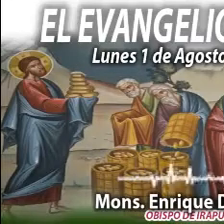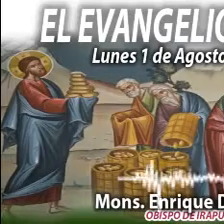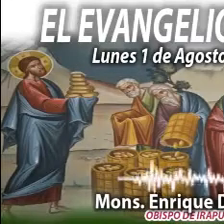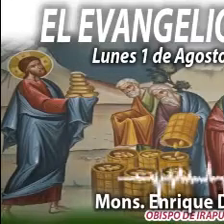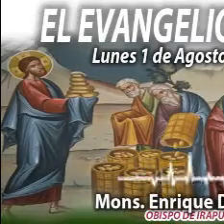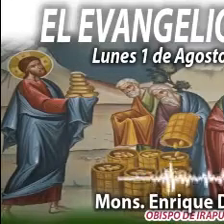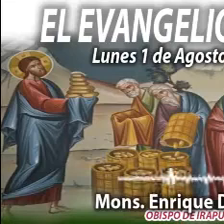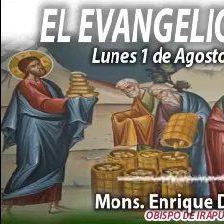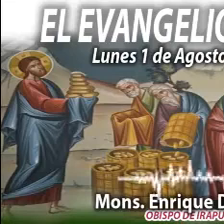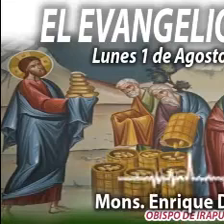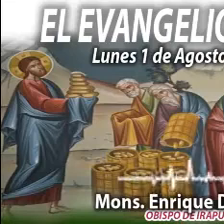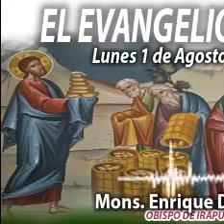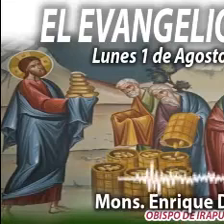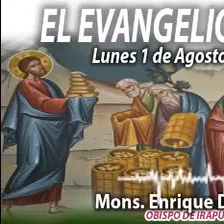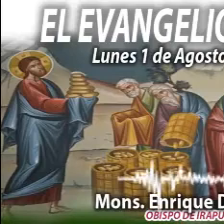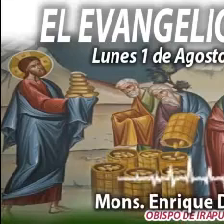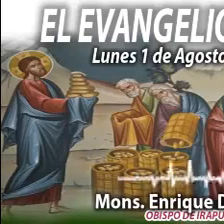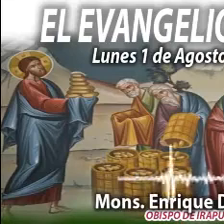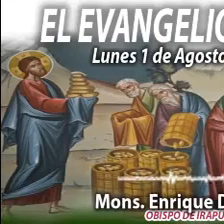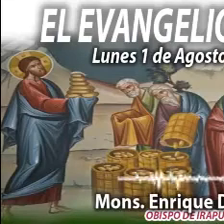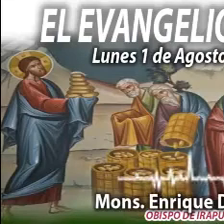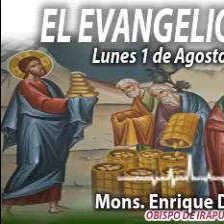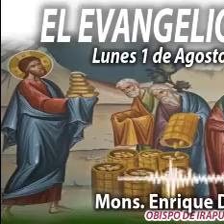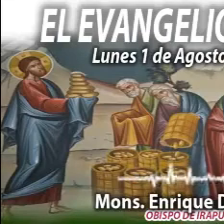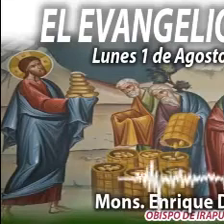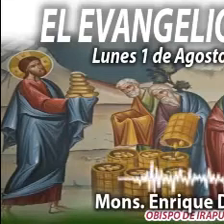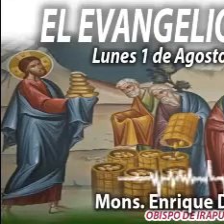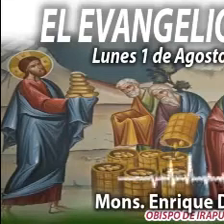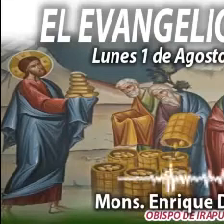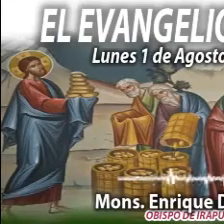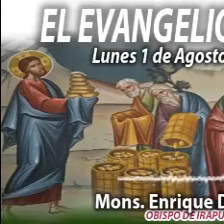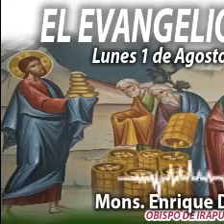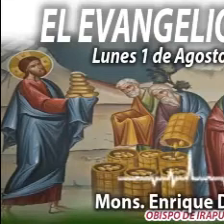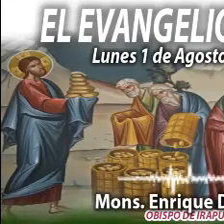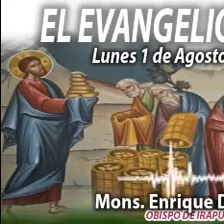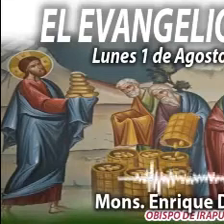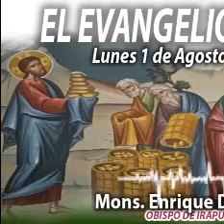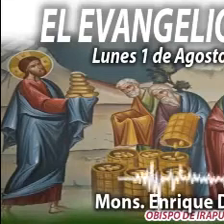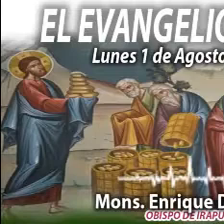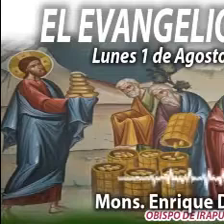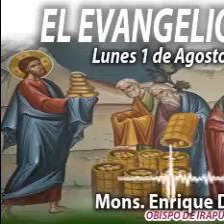fortalezcamos nuestra fe. Seamos testigos de Jesús, vivo y resucitado.